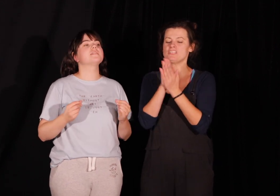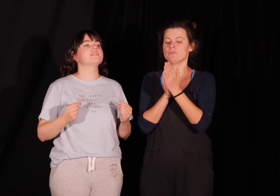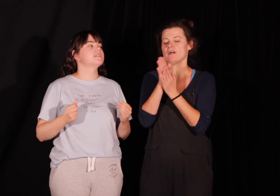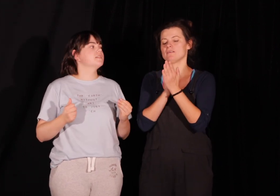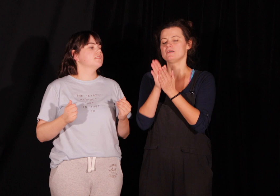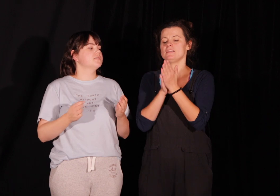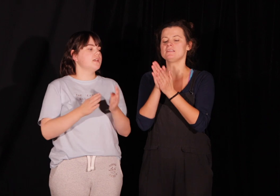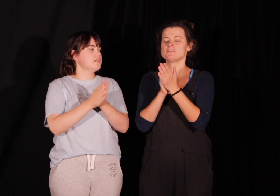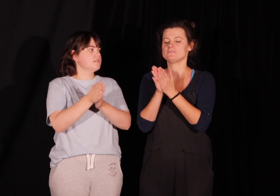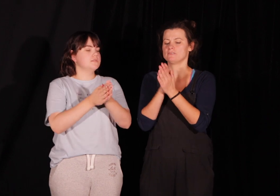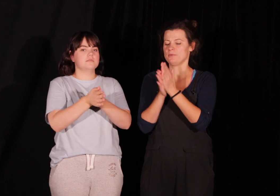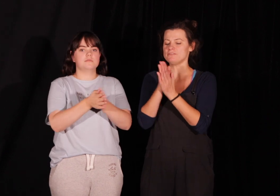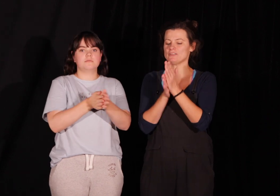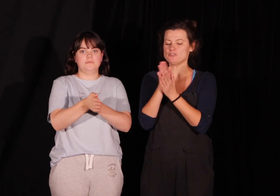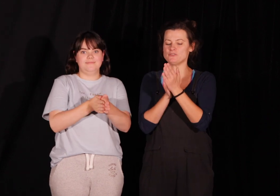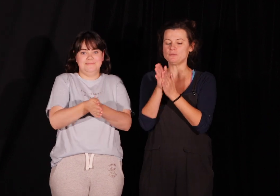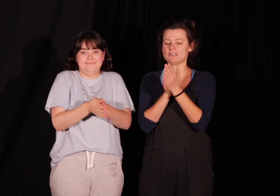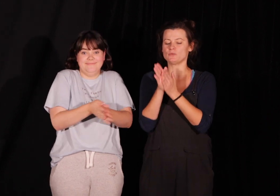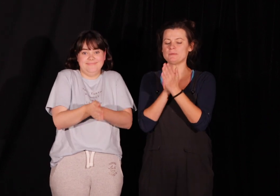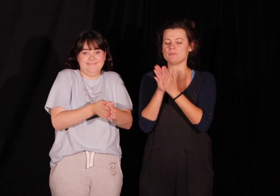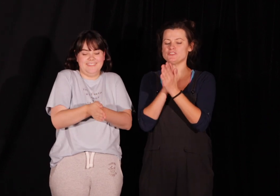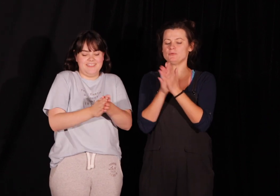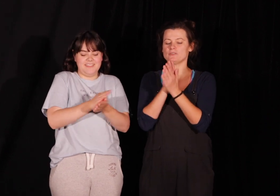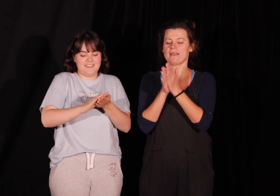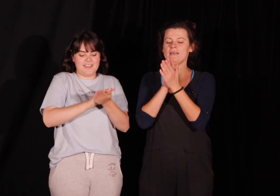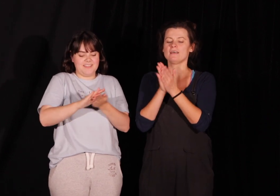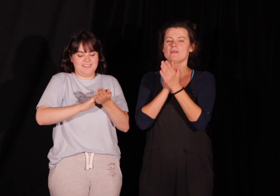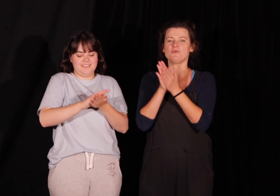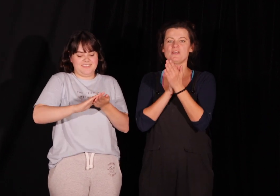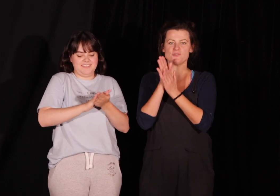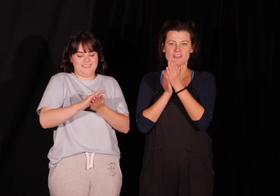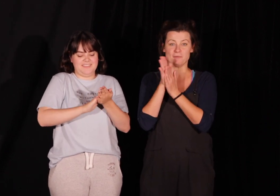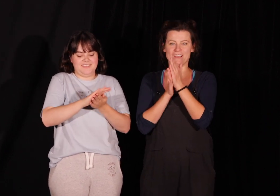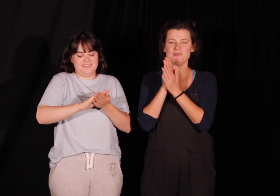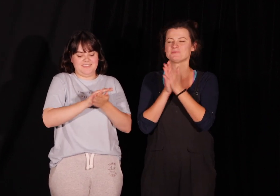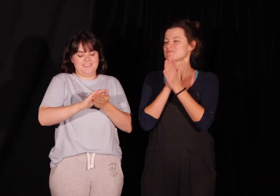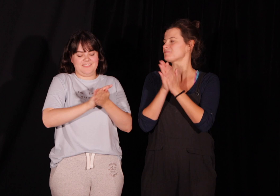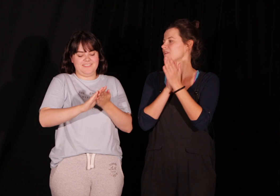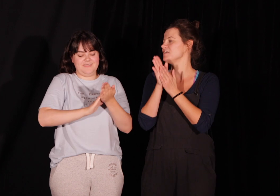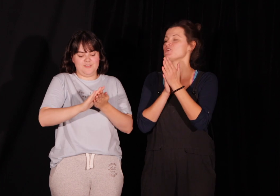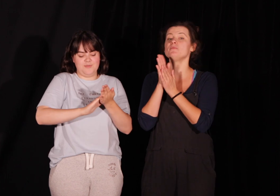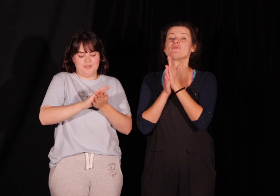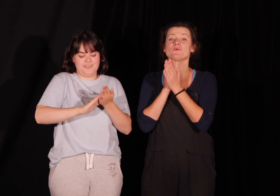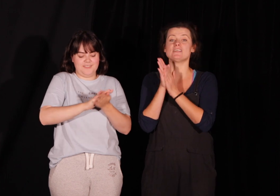ciepła. I teraz uwaga, pewnie ona musi być cieplutka. Dłonie mają być cieplutkie, miłe i przyjemne. I co robimy, słuchajcie?